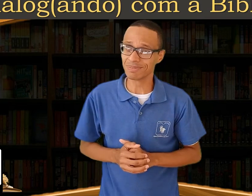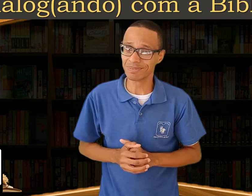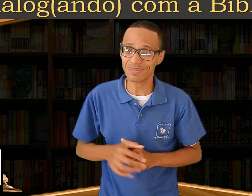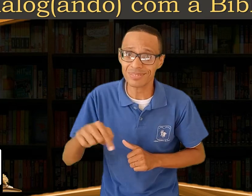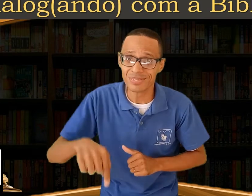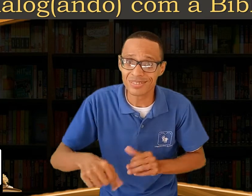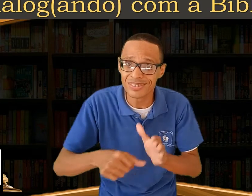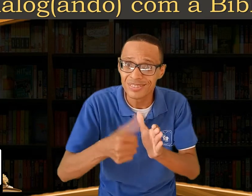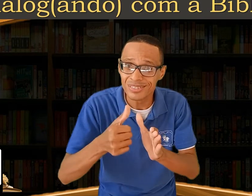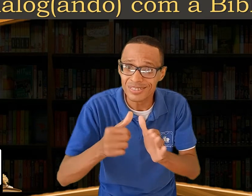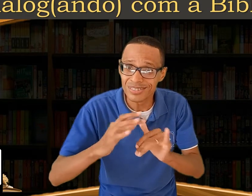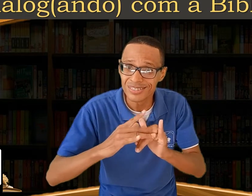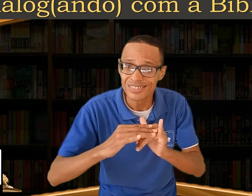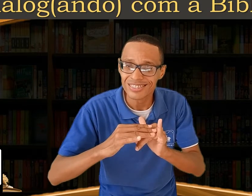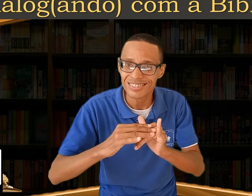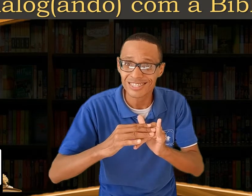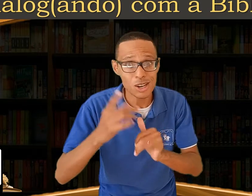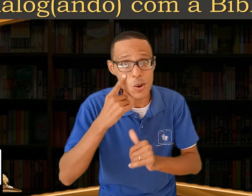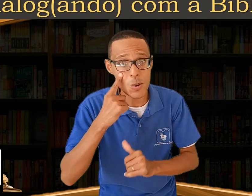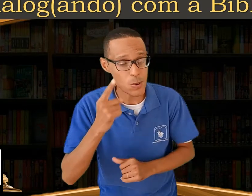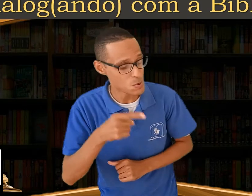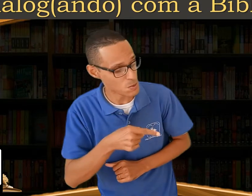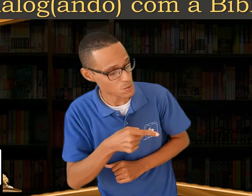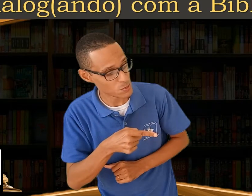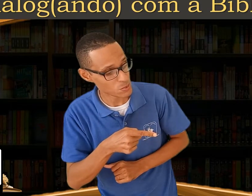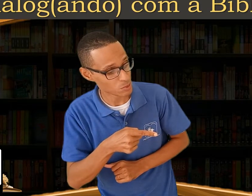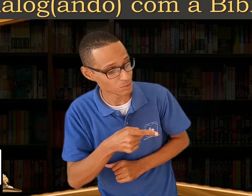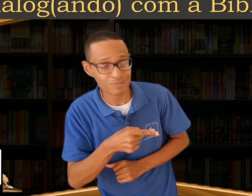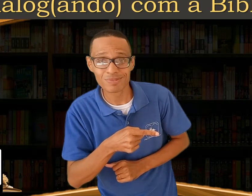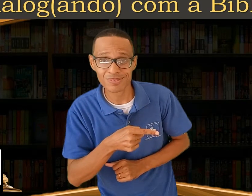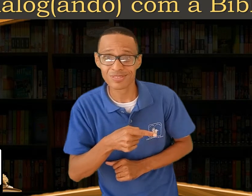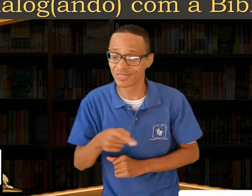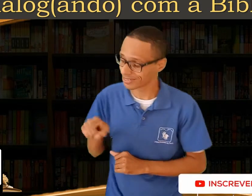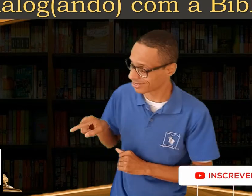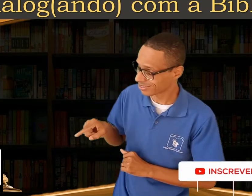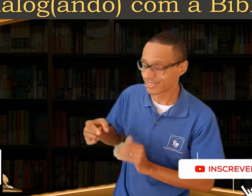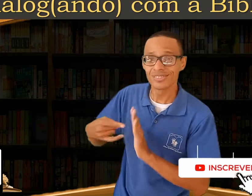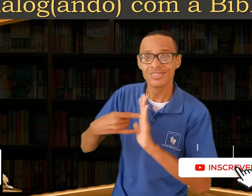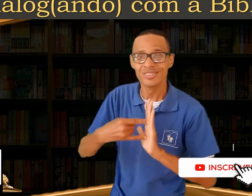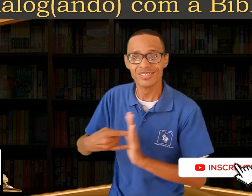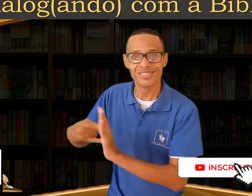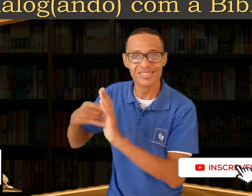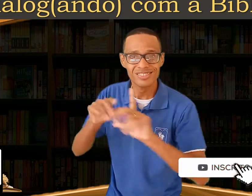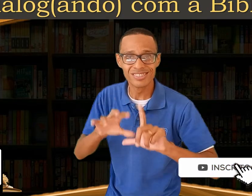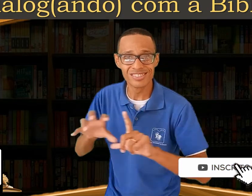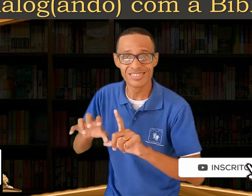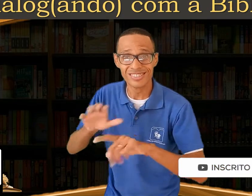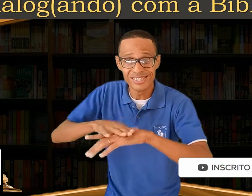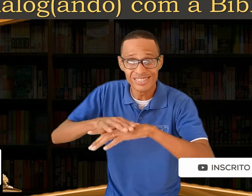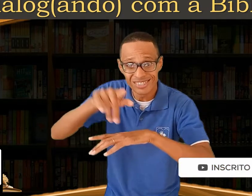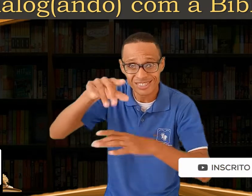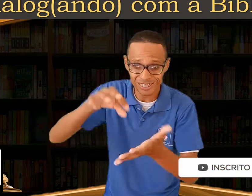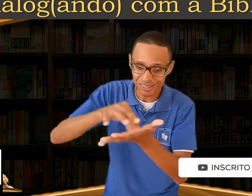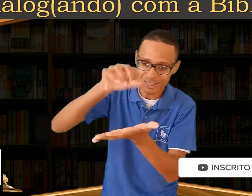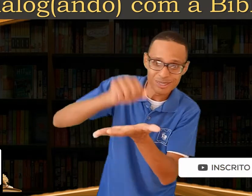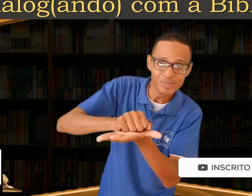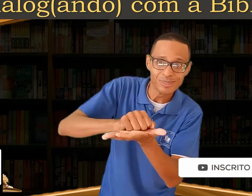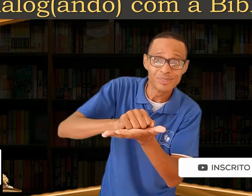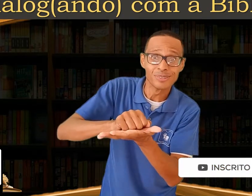Clique nessa bandeirinha aqui no cantinho, ou faça a leitura do QR Code, inscreva-se e já ative o sininho de